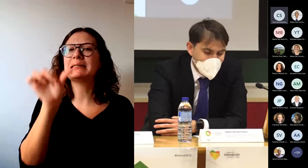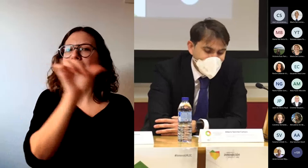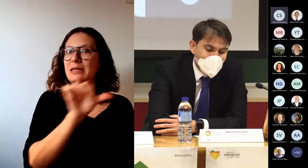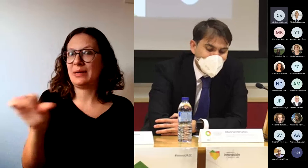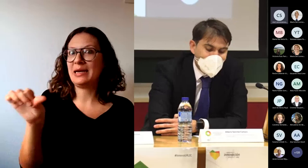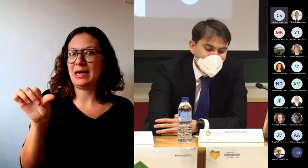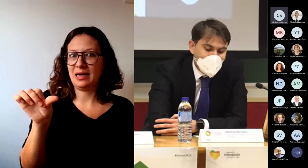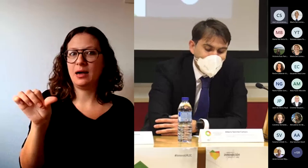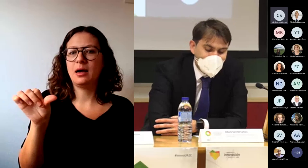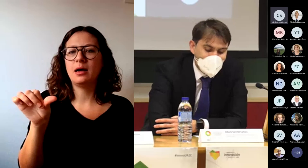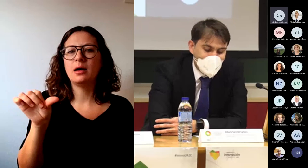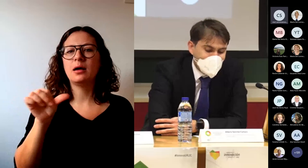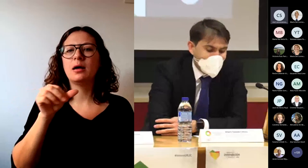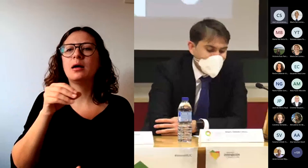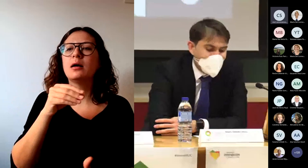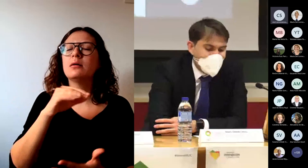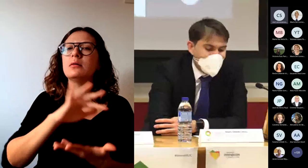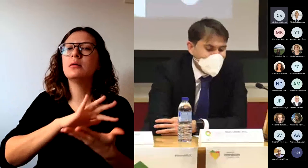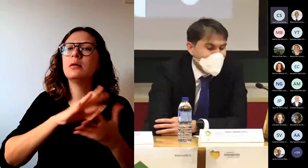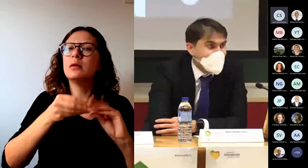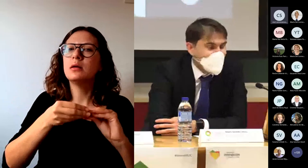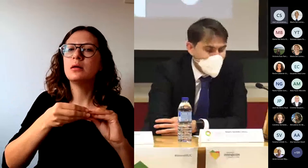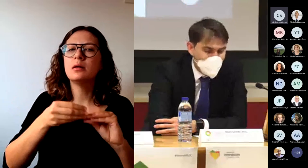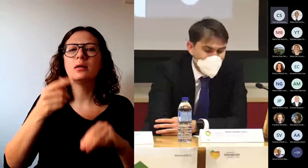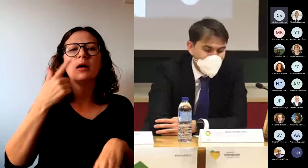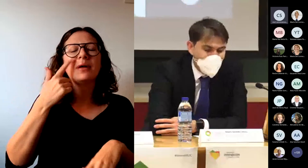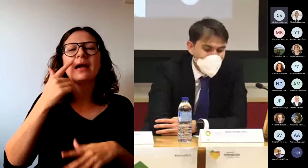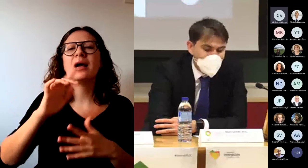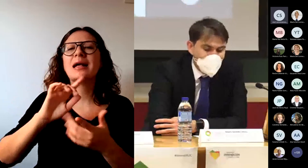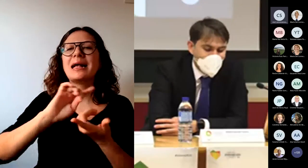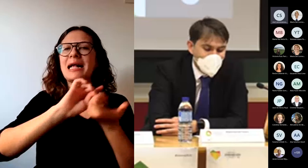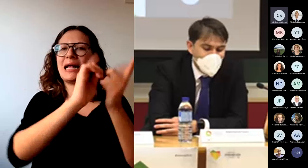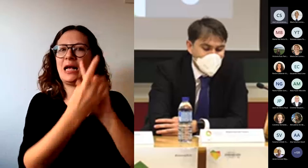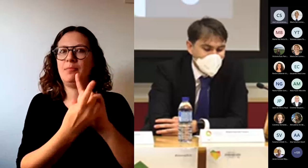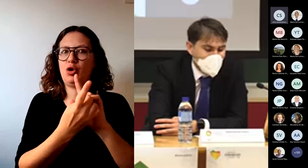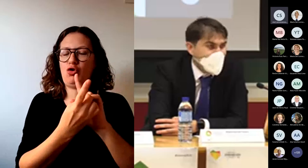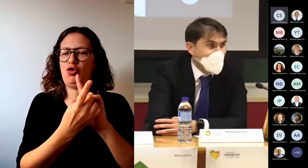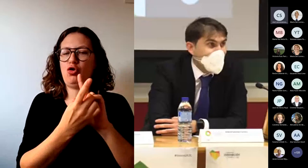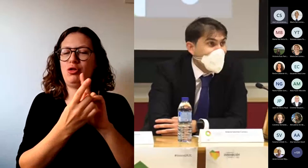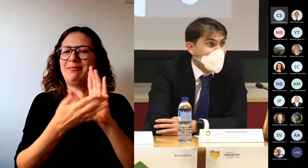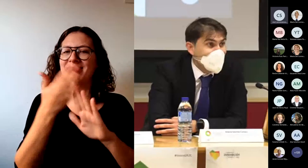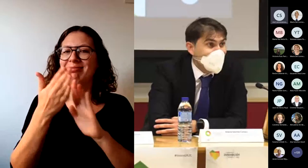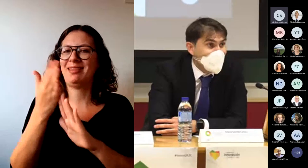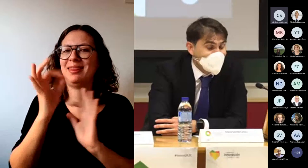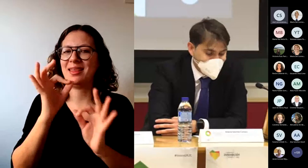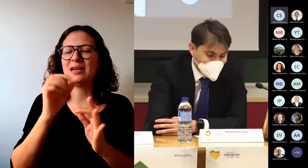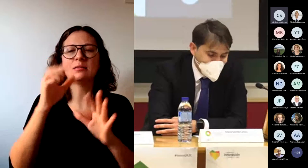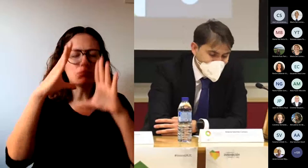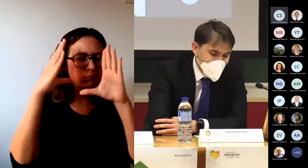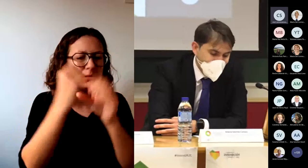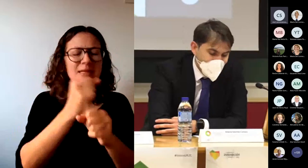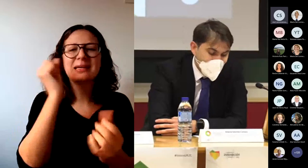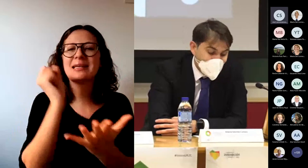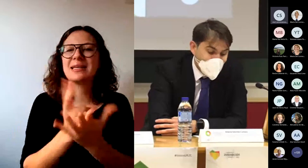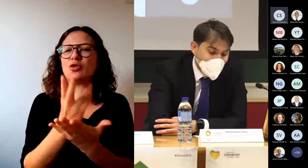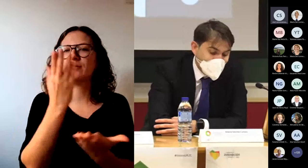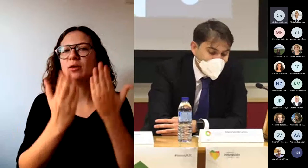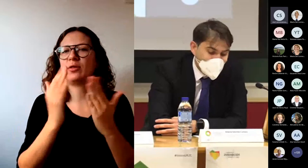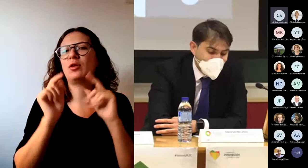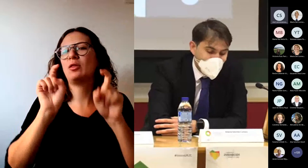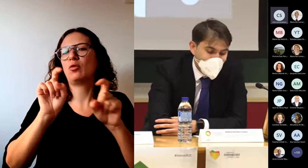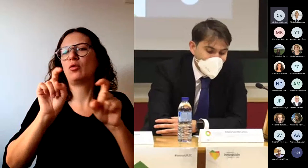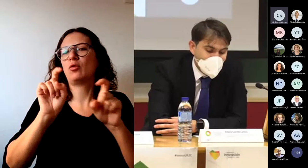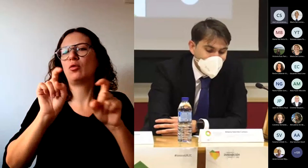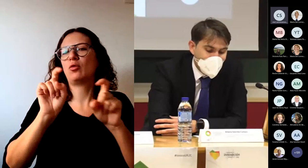están orientadas a la reflexión y al intercambio de experiencias que ponen el foco en el reto de la evaluación de la educación superior. Como sabemos,